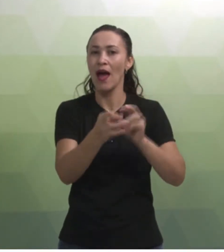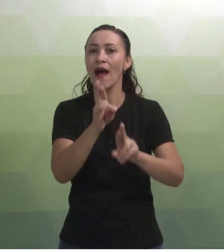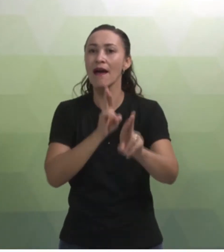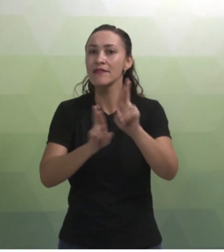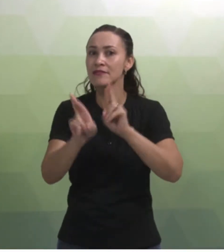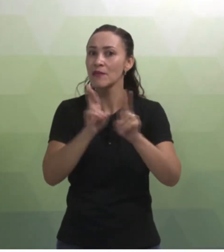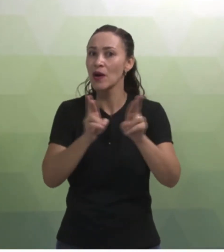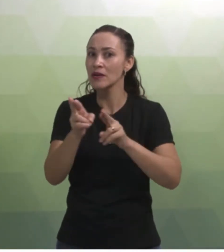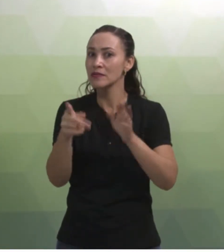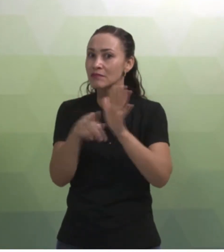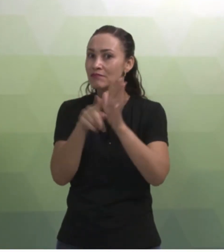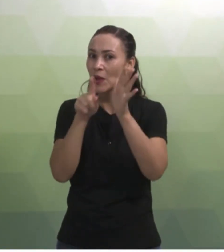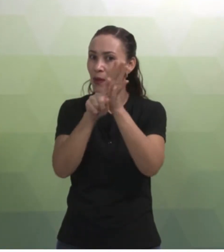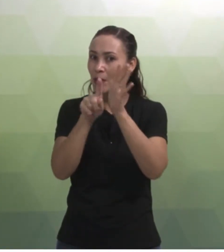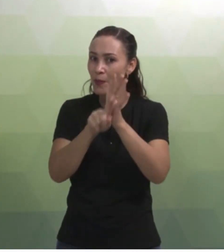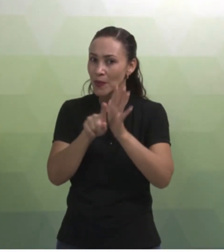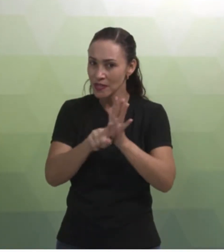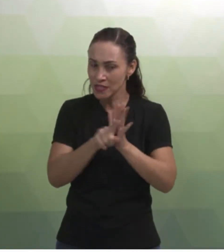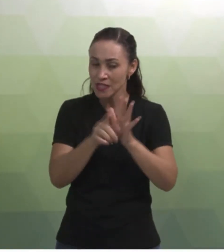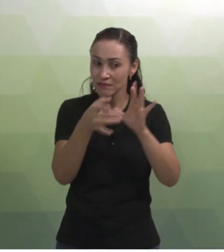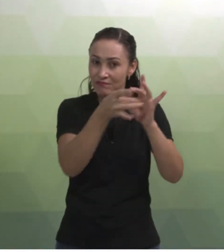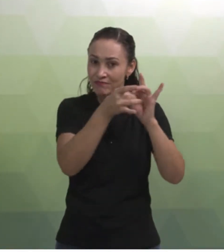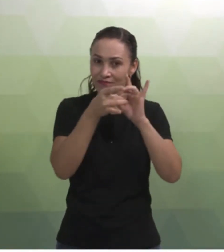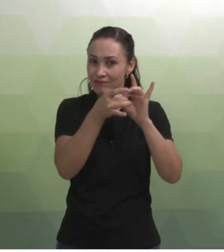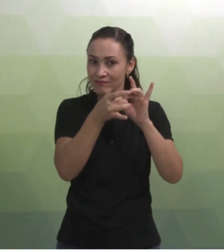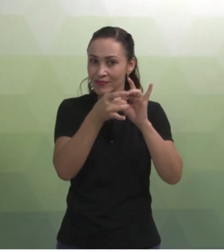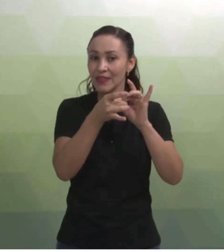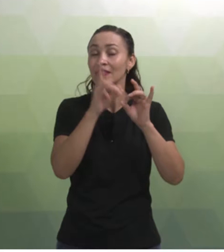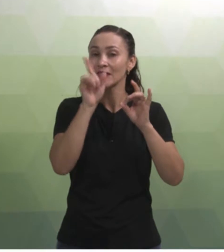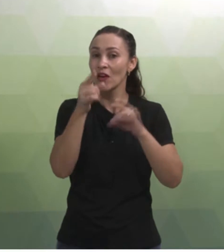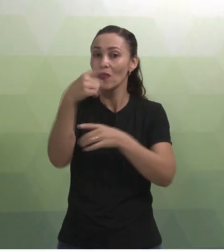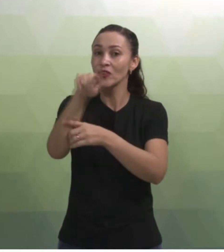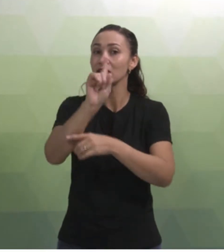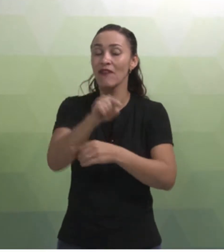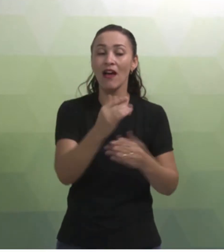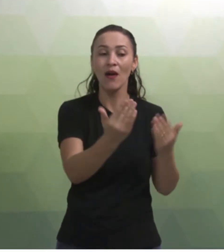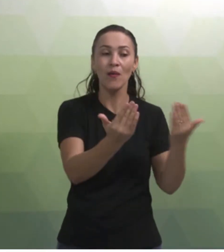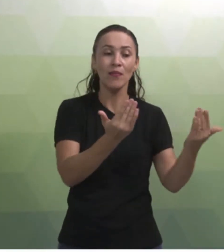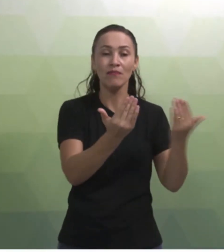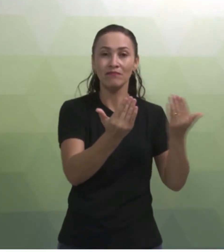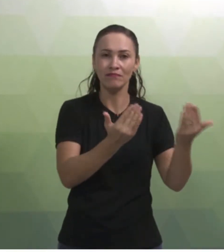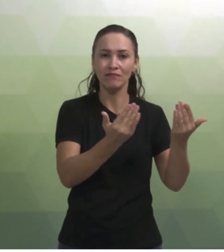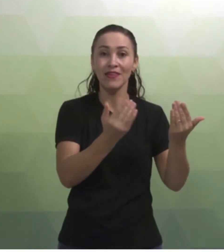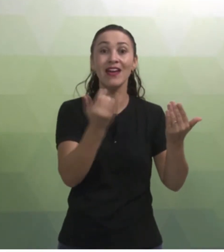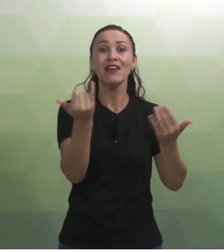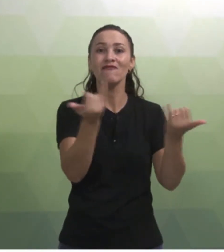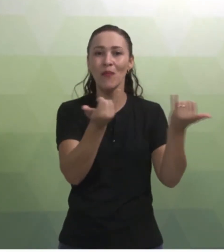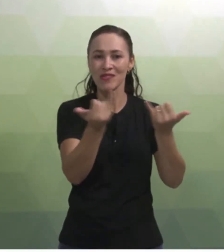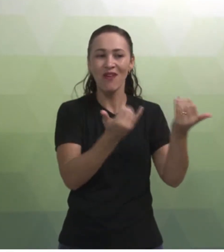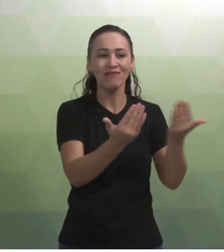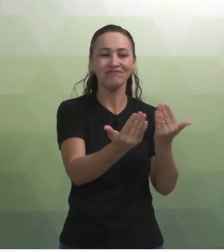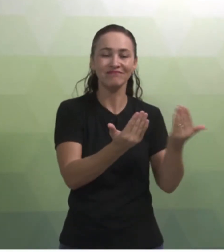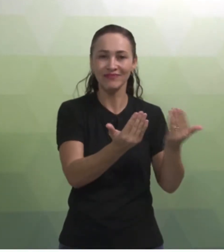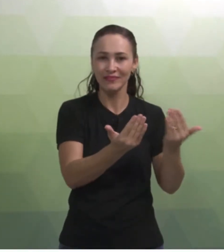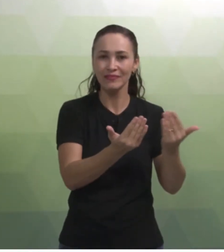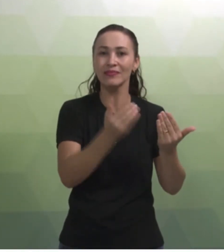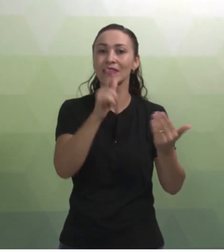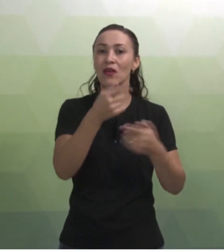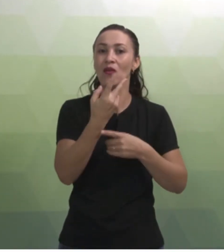nas respostas que vocês tiveram na pesquisa, na entrevista. Então, vocês vão fazer um paralelo com essas informações. Então, isso vai